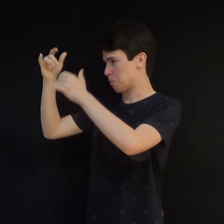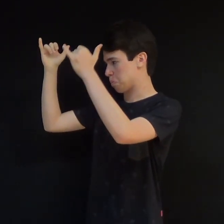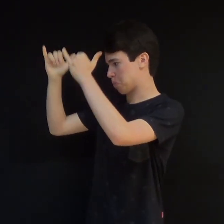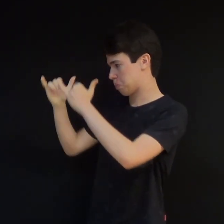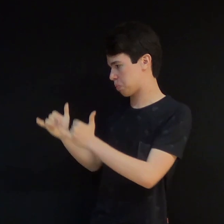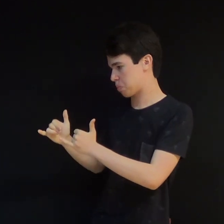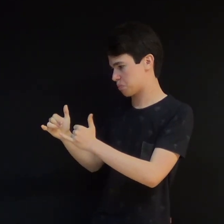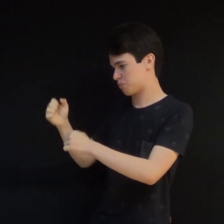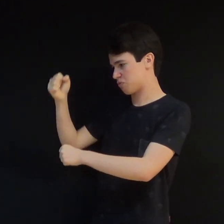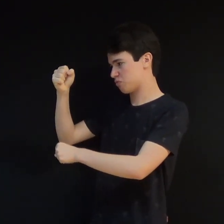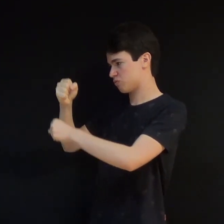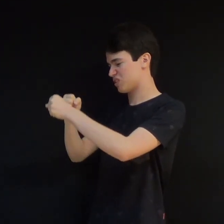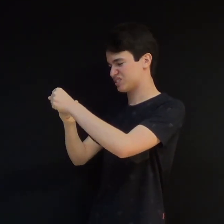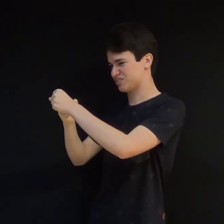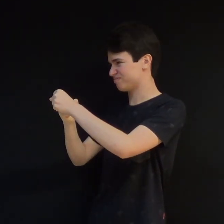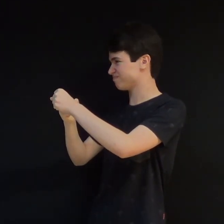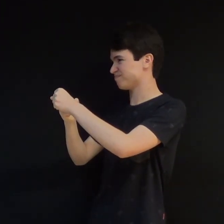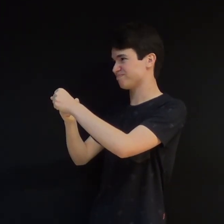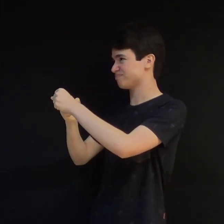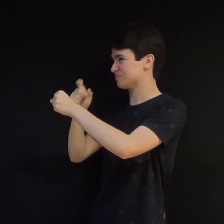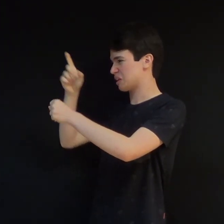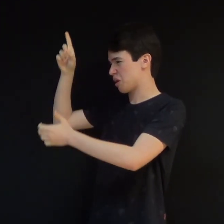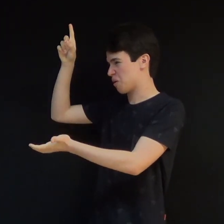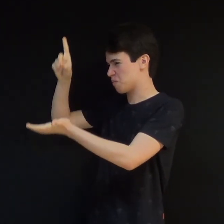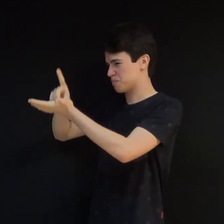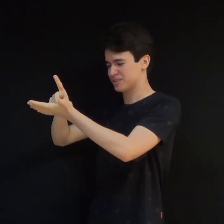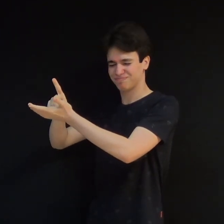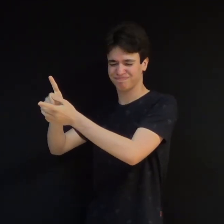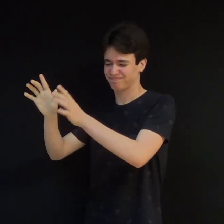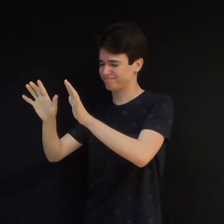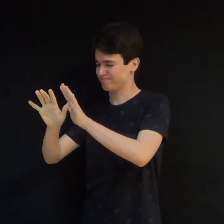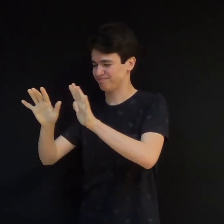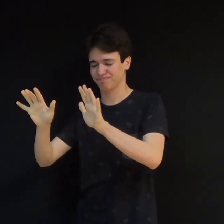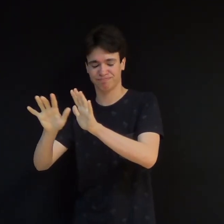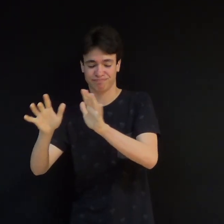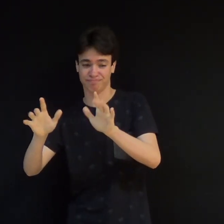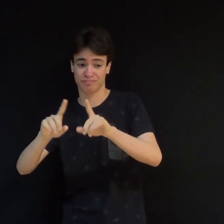pouco real. Porém, o que a Bíblia nos ensina é algo bem diferente disso.